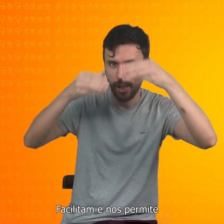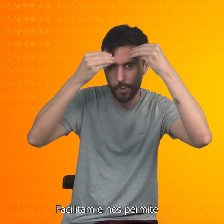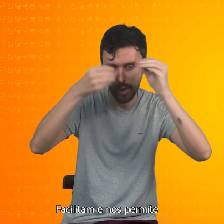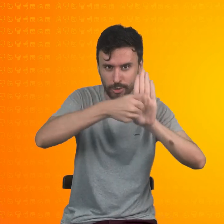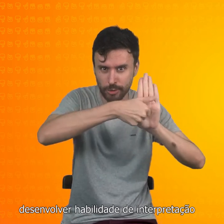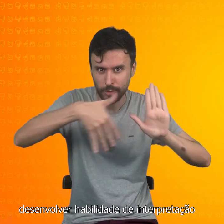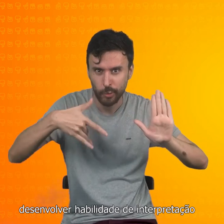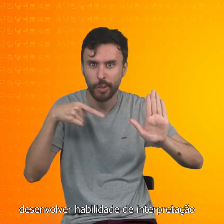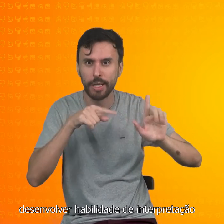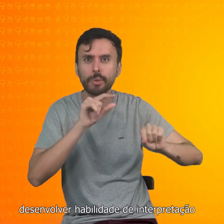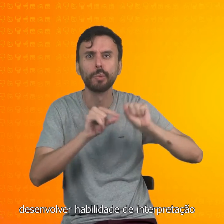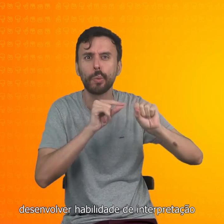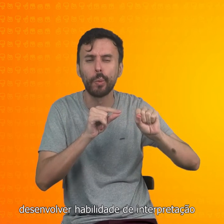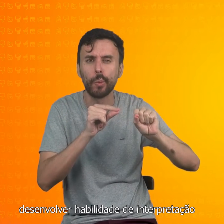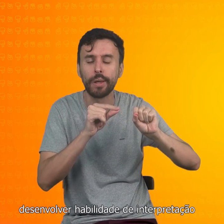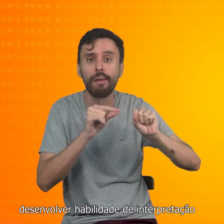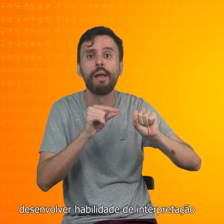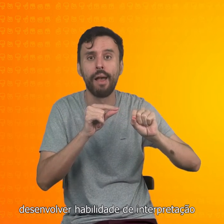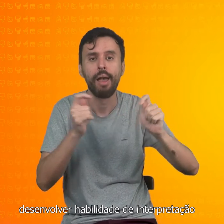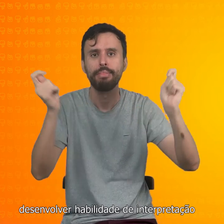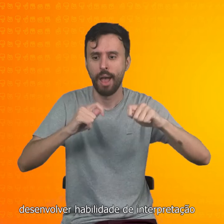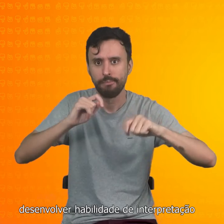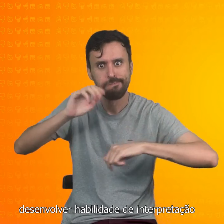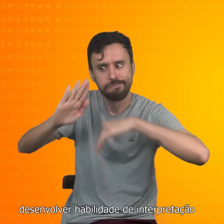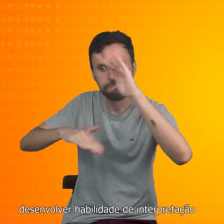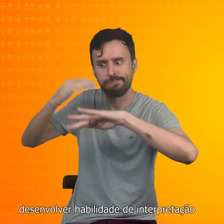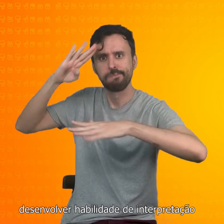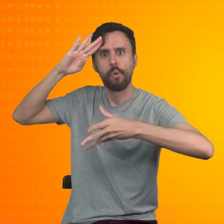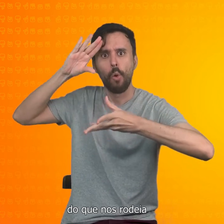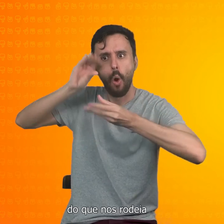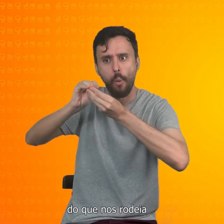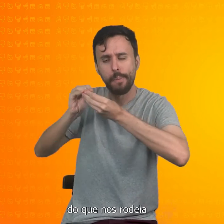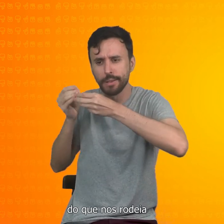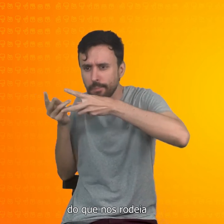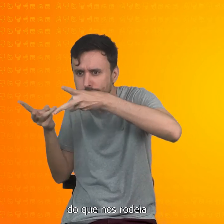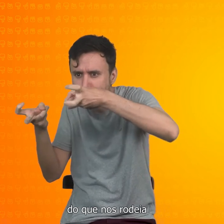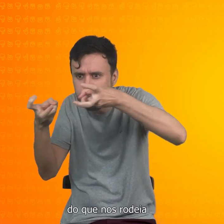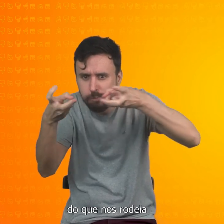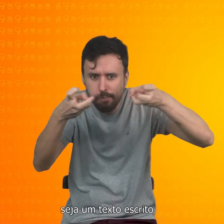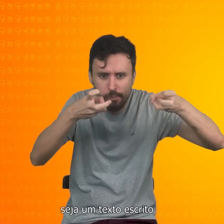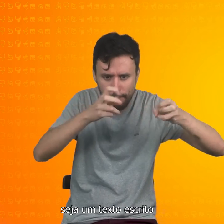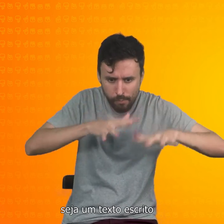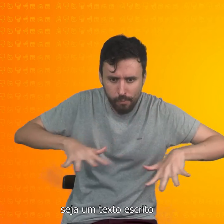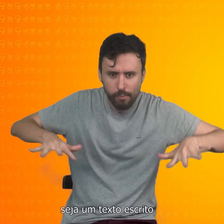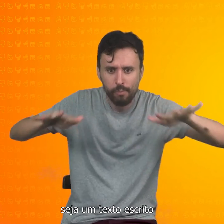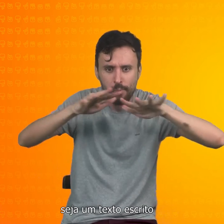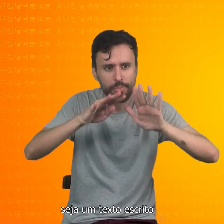desenvolver a habilidade de interpretação do que nos rodeia, seja num texto